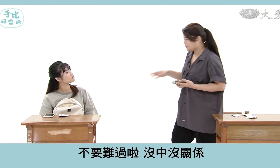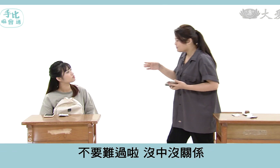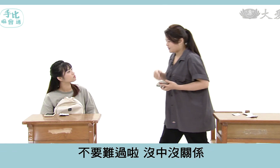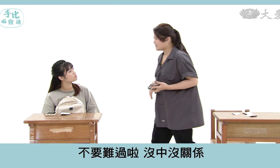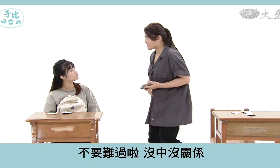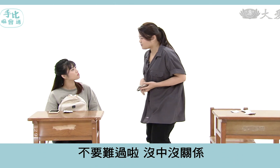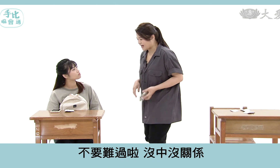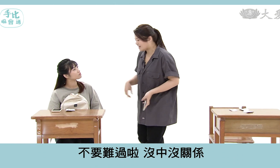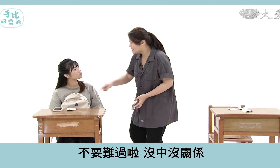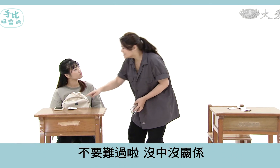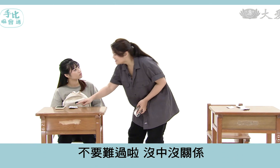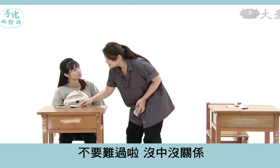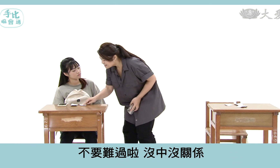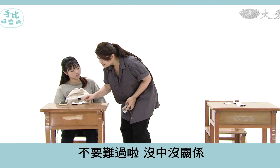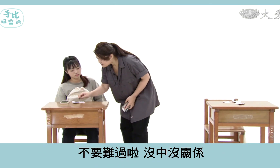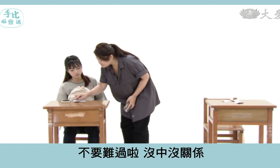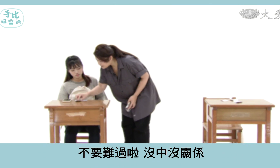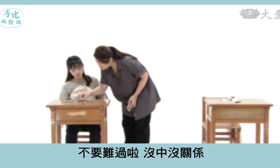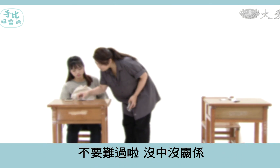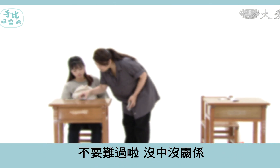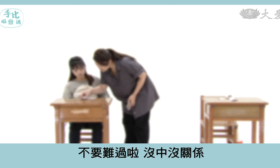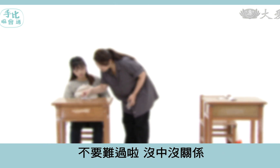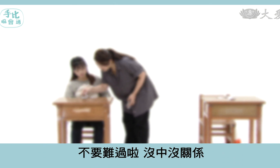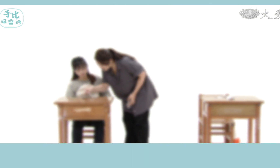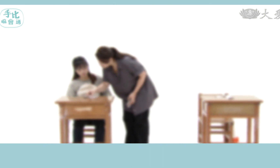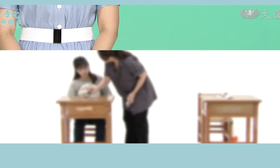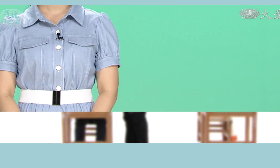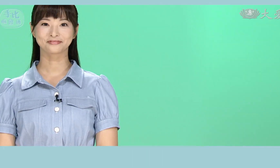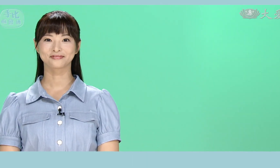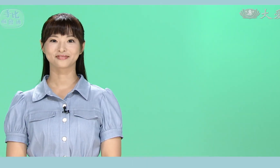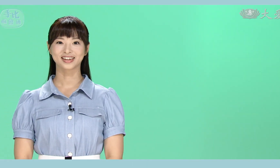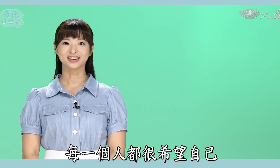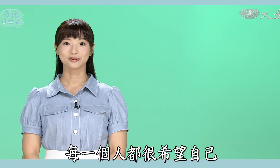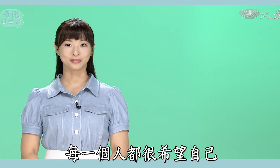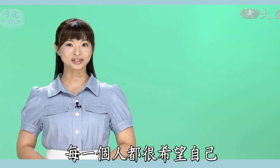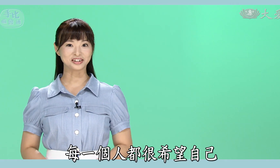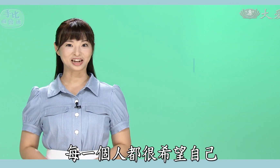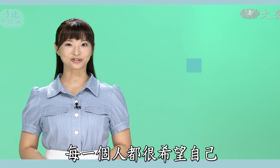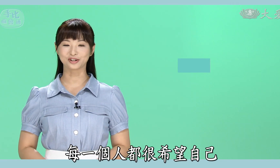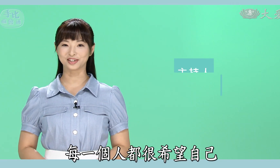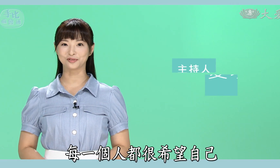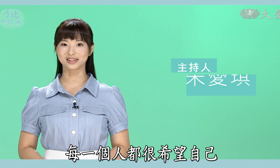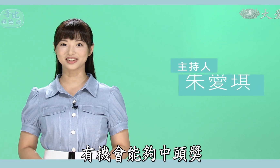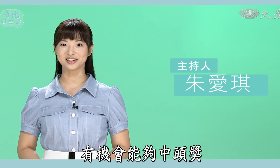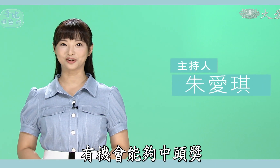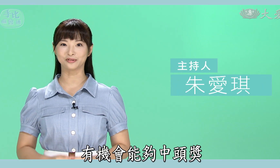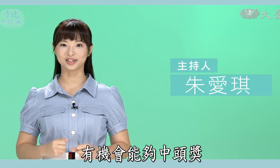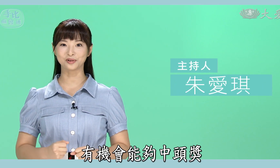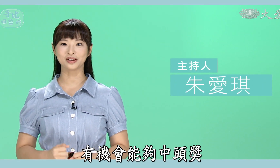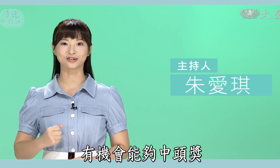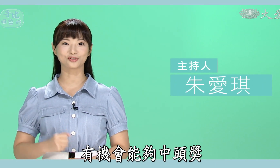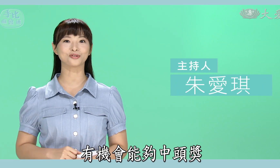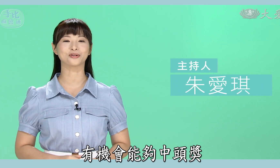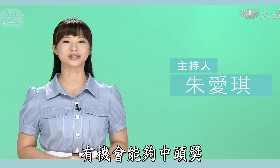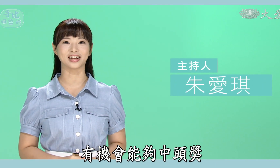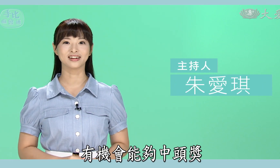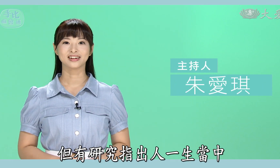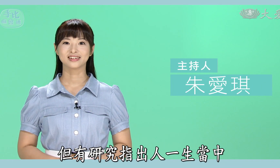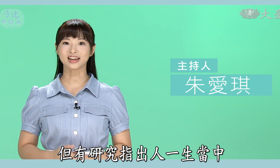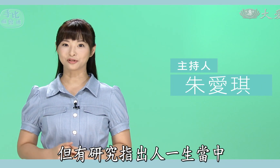不要难过啦没中没关系啊每一个人都很希望自己有机会能够重头奖但有